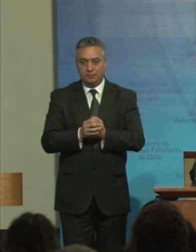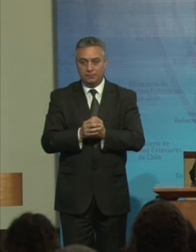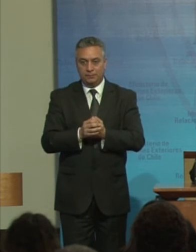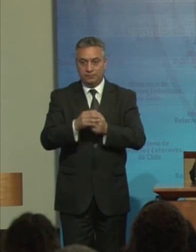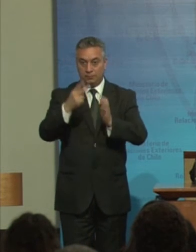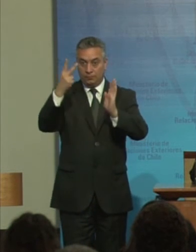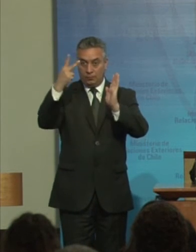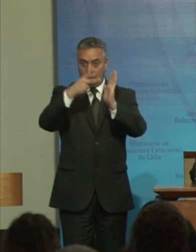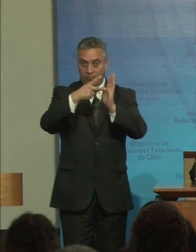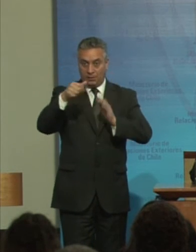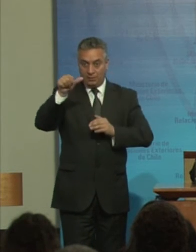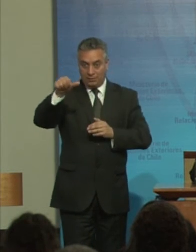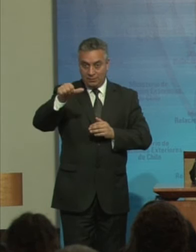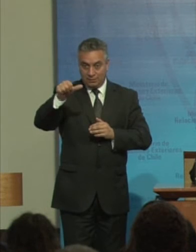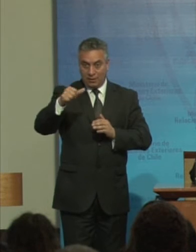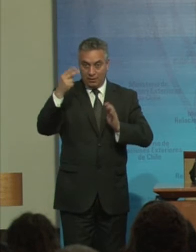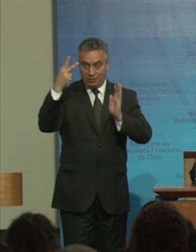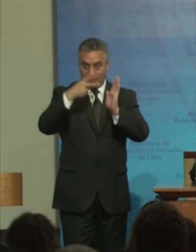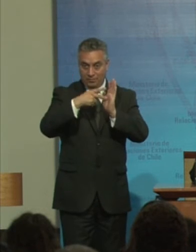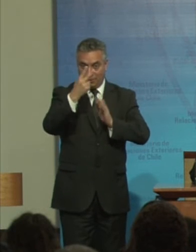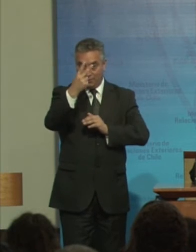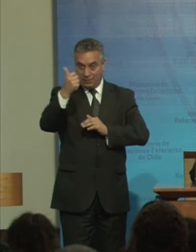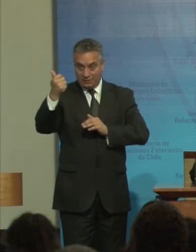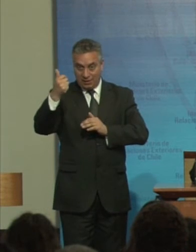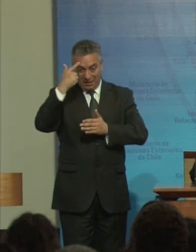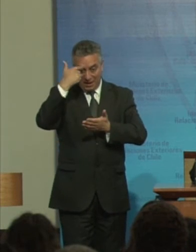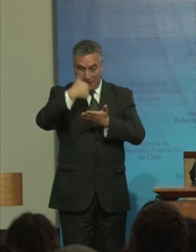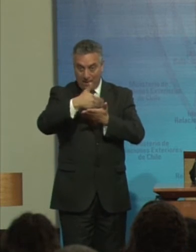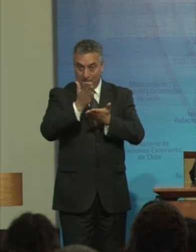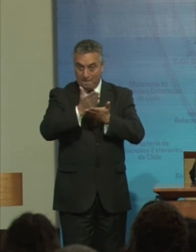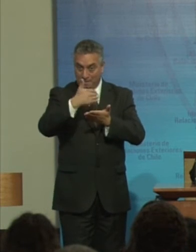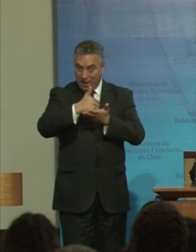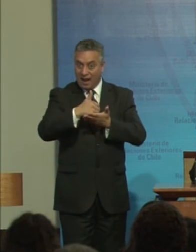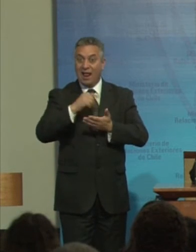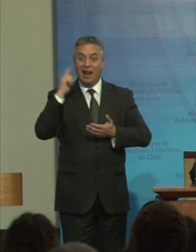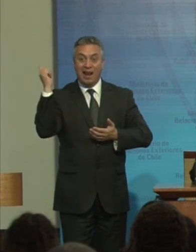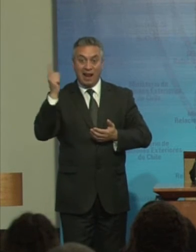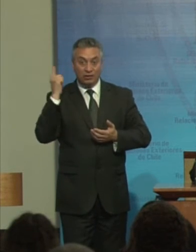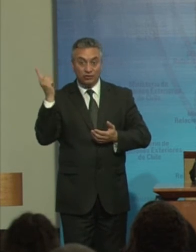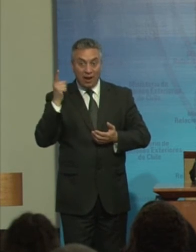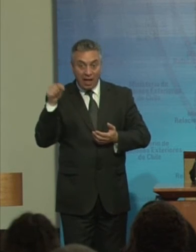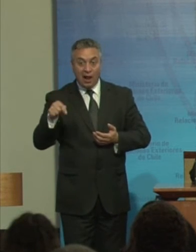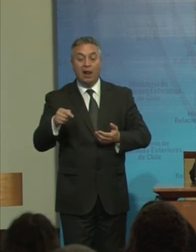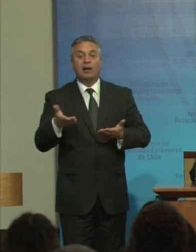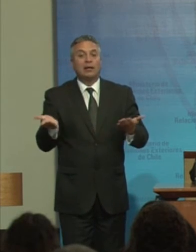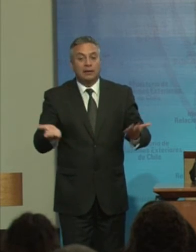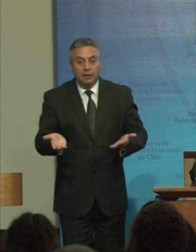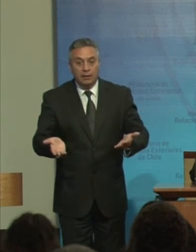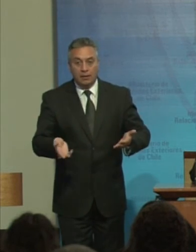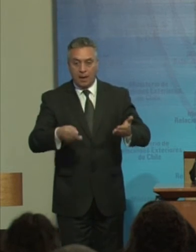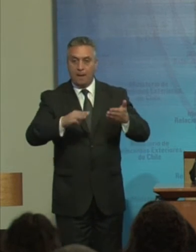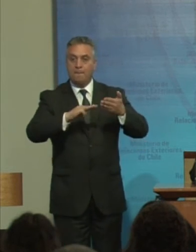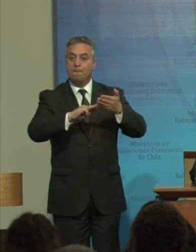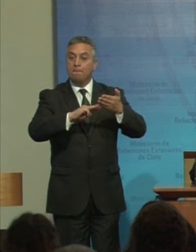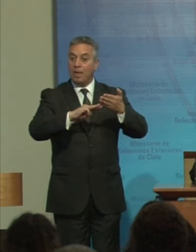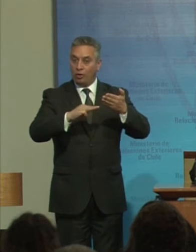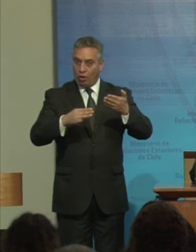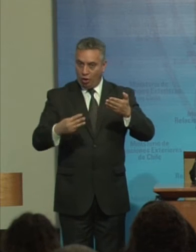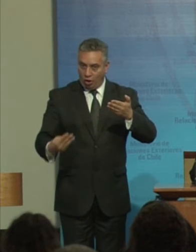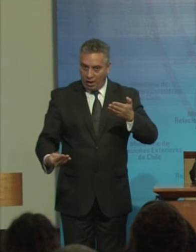2016 2026 Del plan nacional Son La metodología